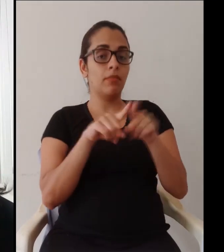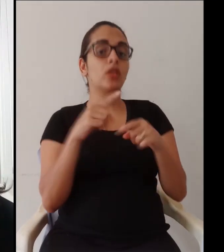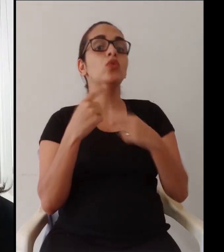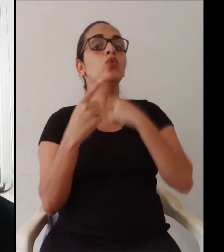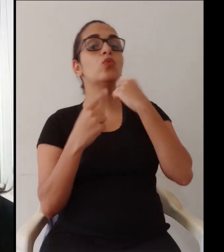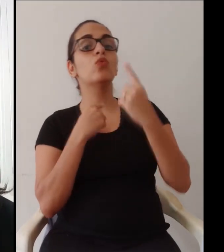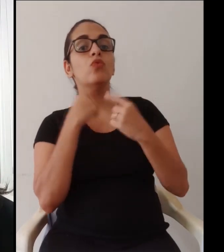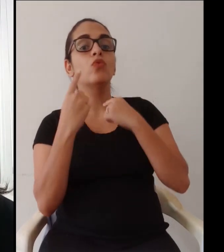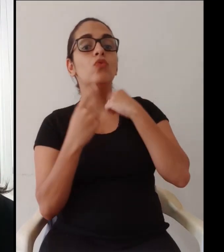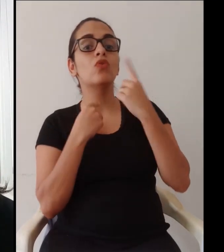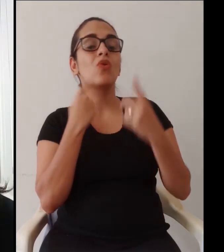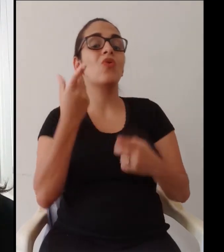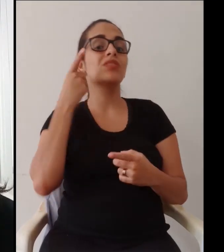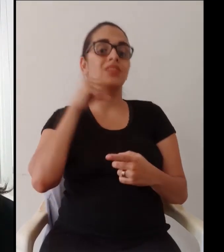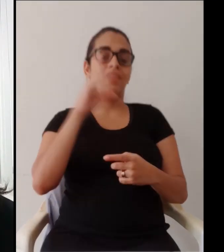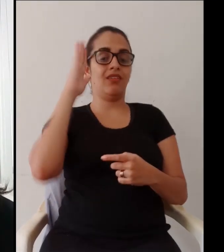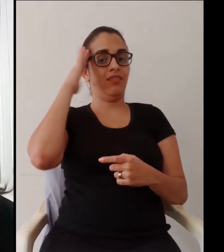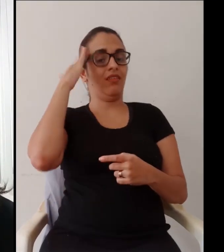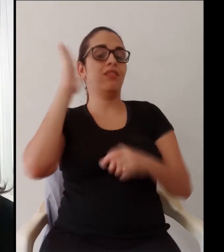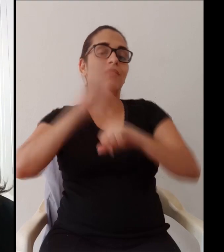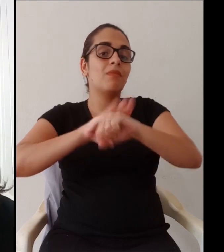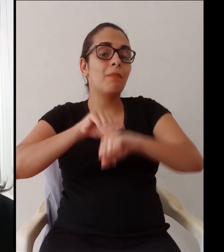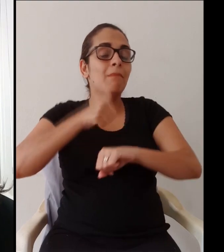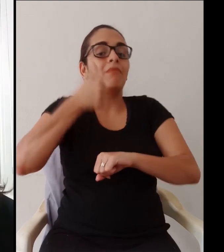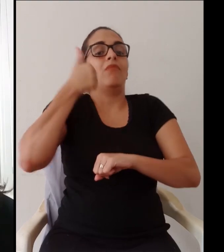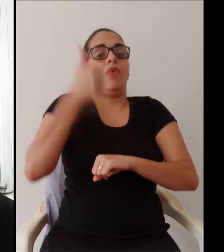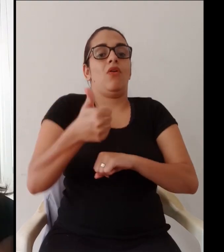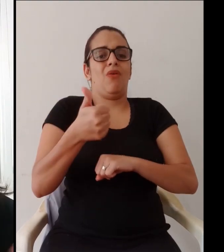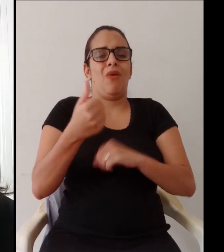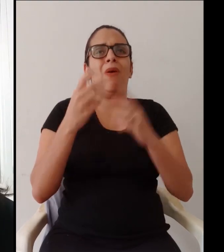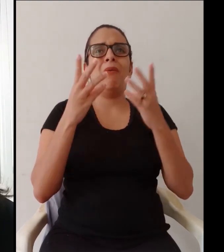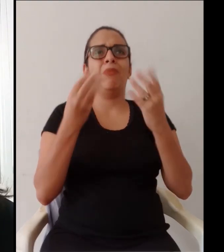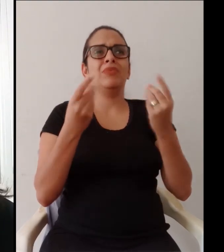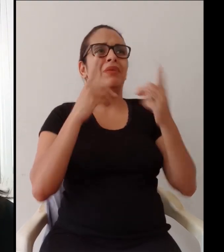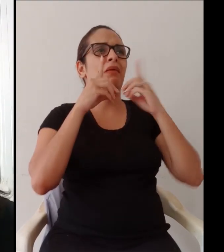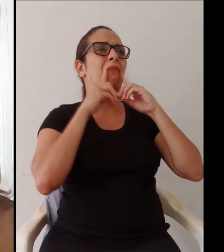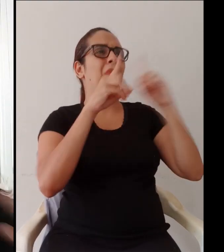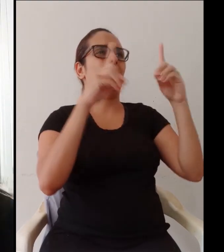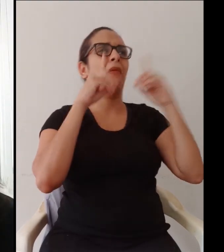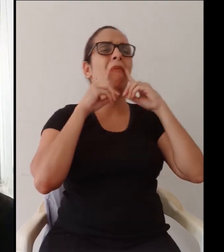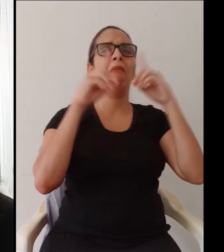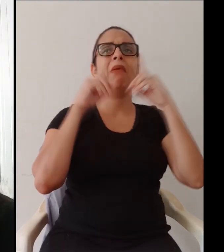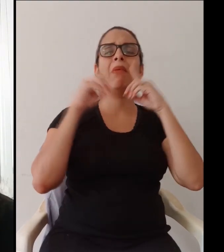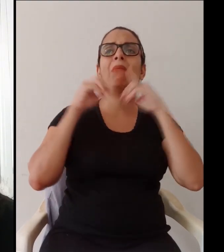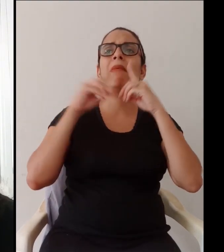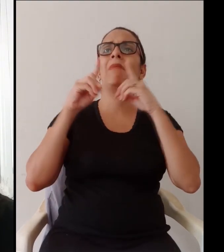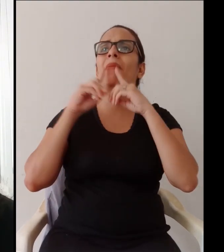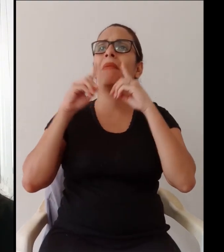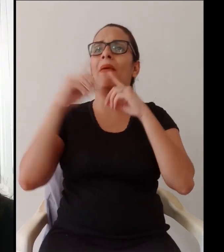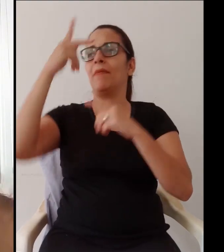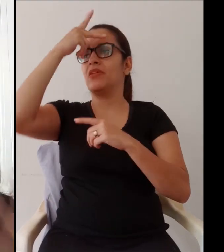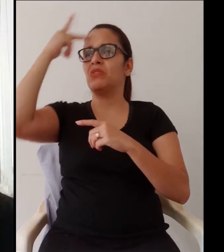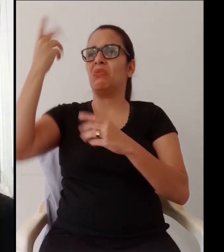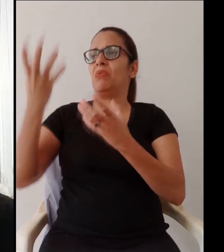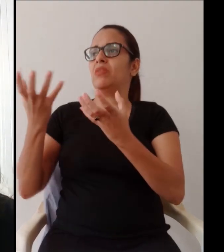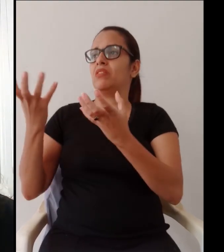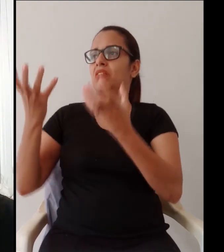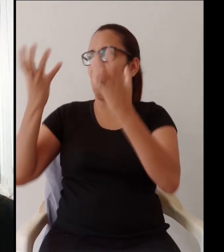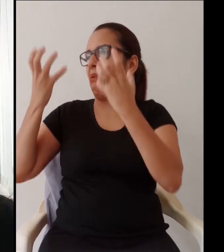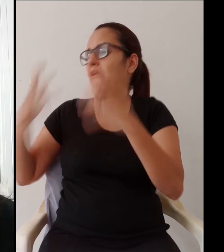doutora na área de computação e que vai estar aqui explicando algumas coisas para a gente e tirar algumas dúvidas